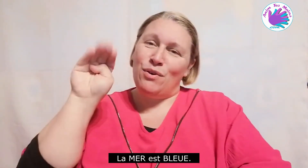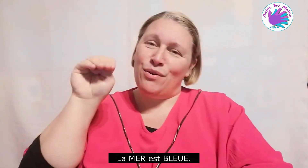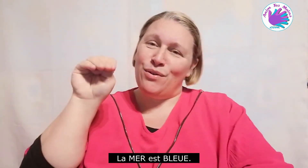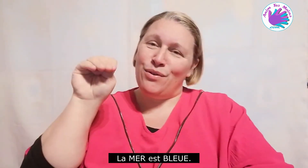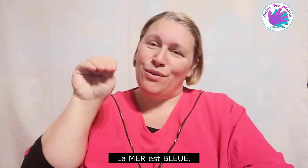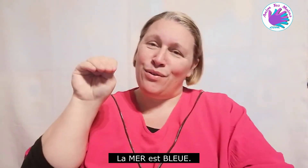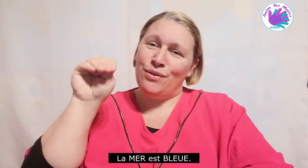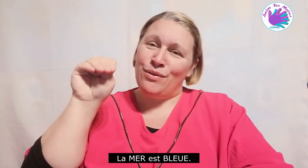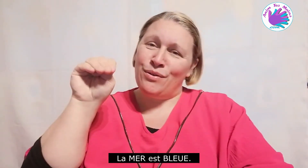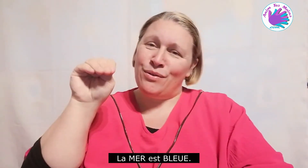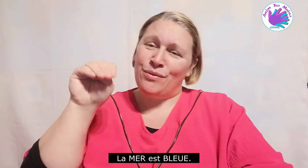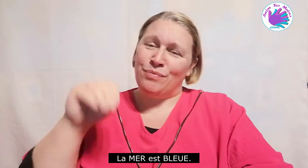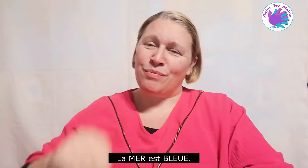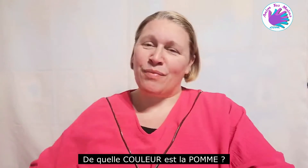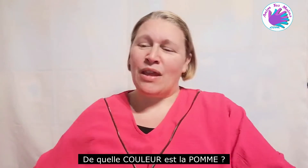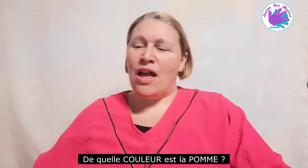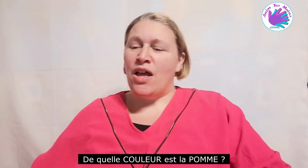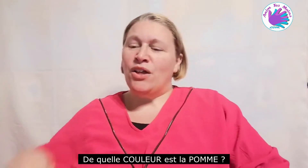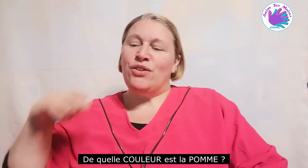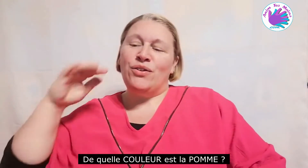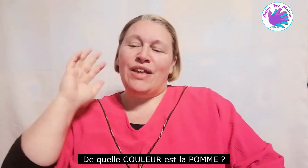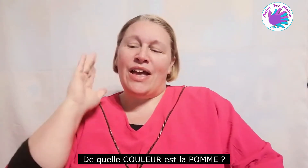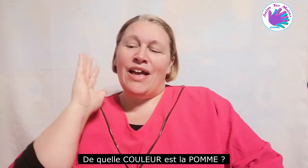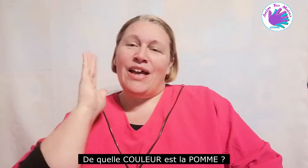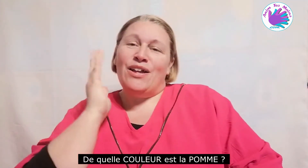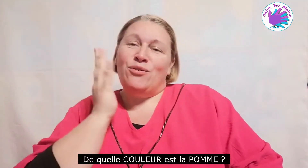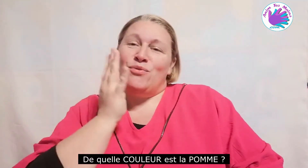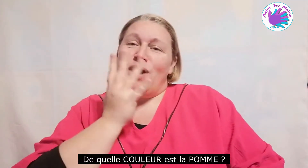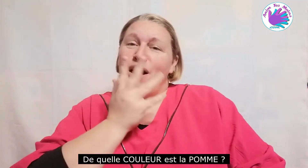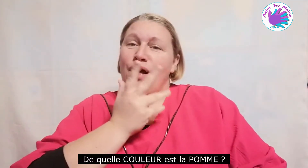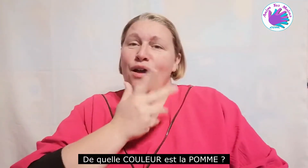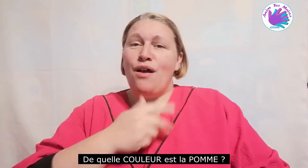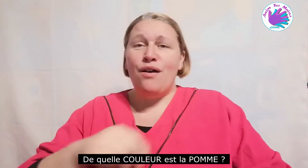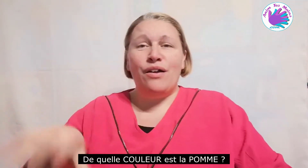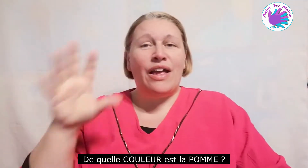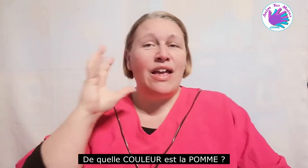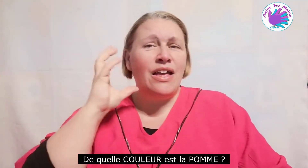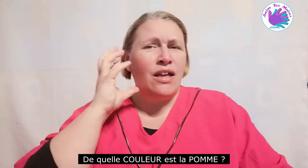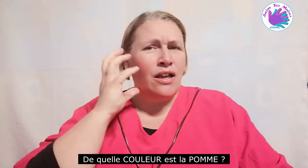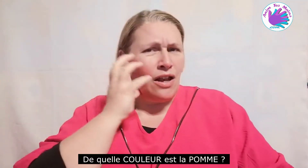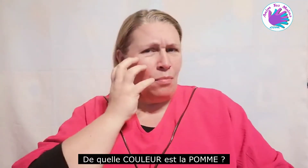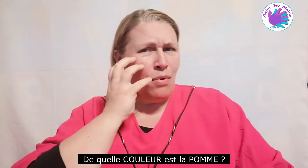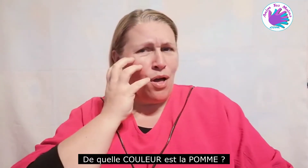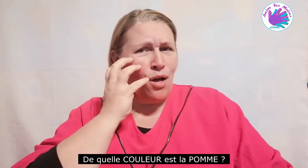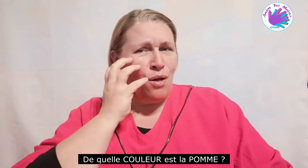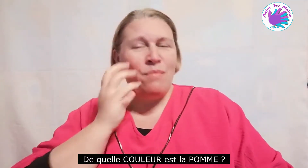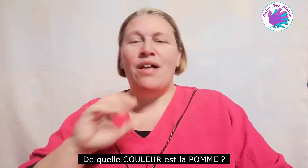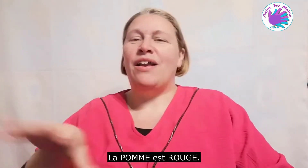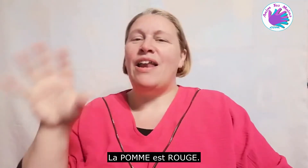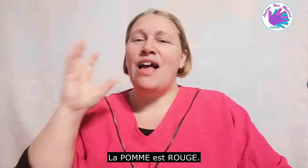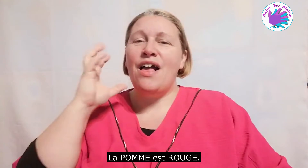bleu de quelle couleur est la pomme la